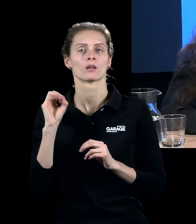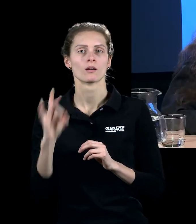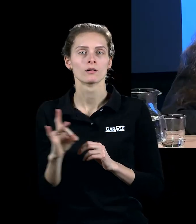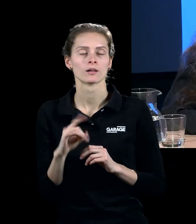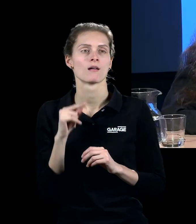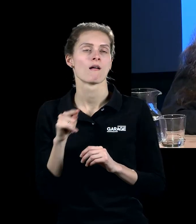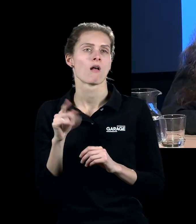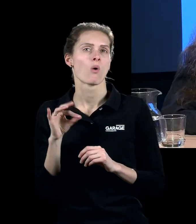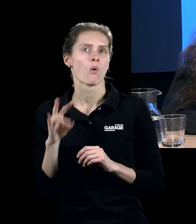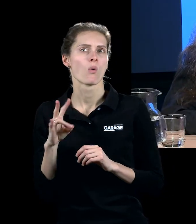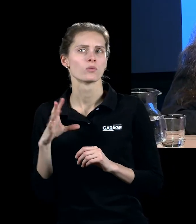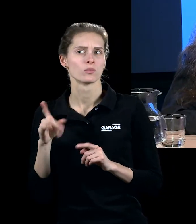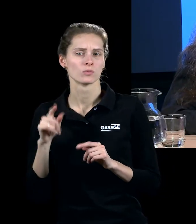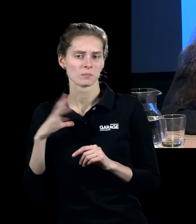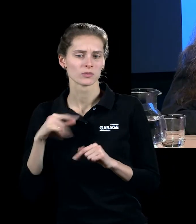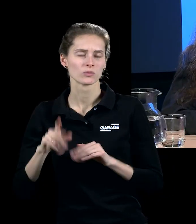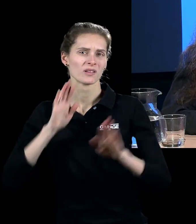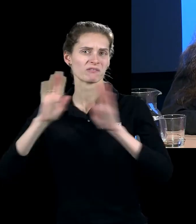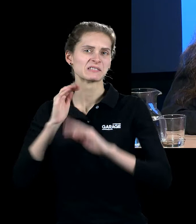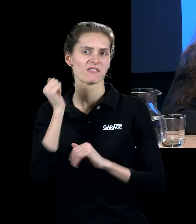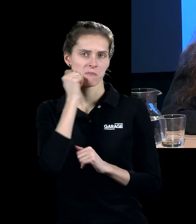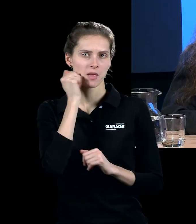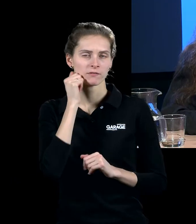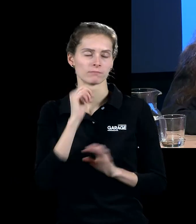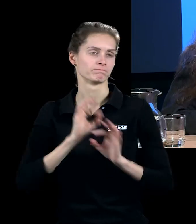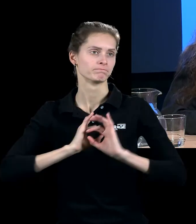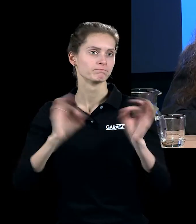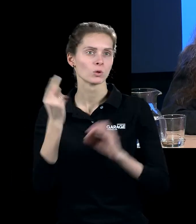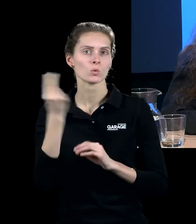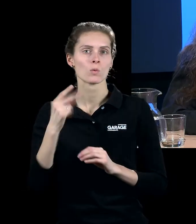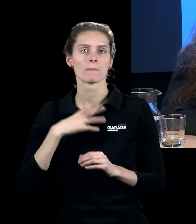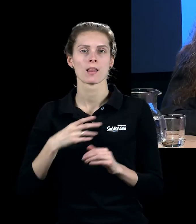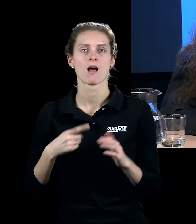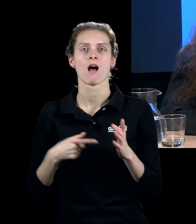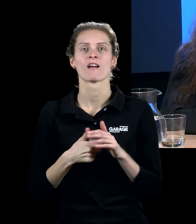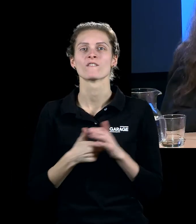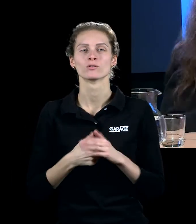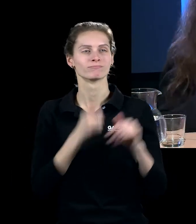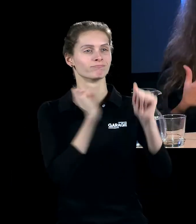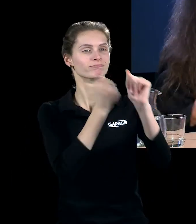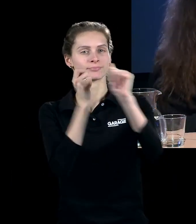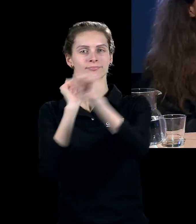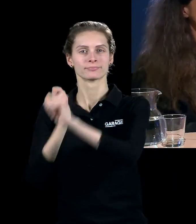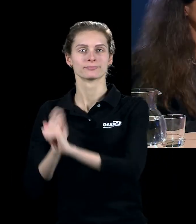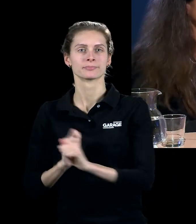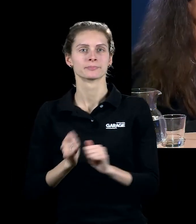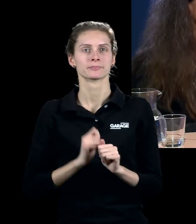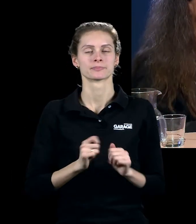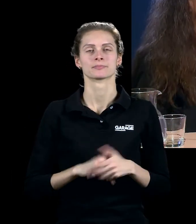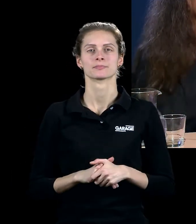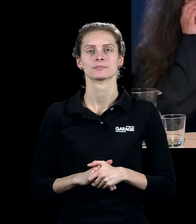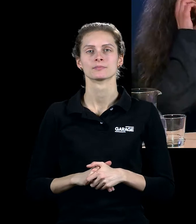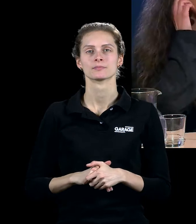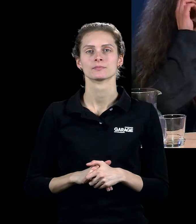привозных выставок в Москве, замечательный немецкий художник, который сбивал гвозди, да, это такие вот очень красивые объекты, ощеривающиеся гвоздями.